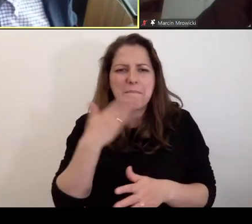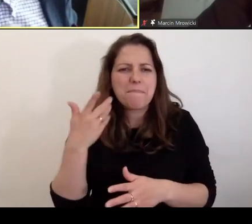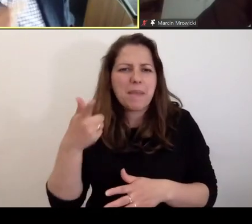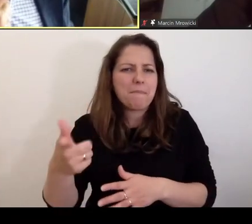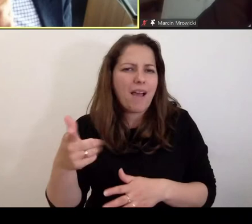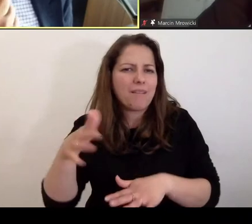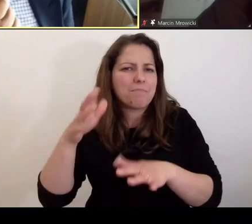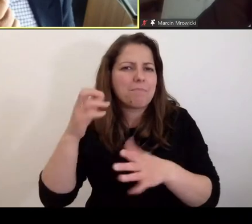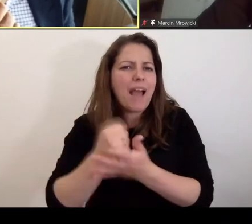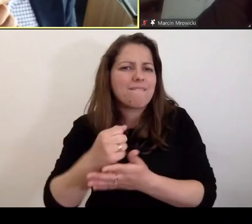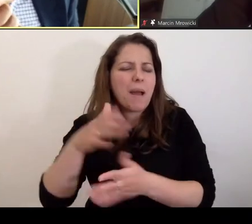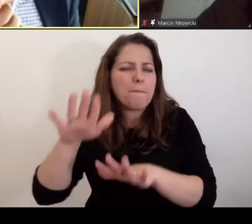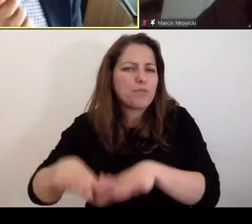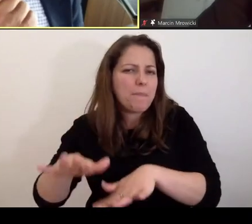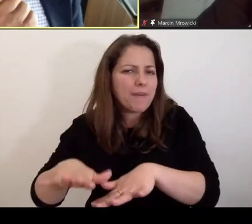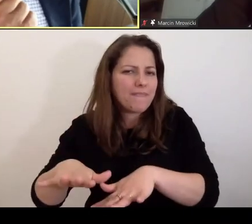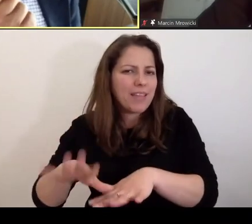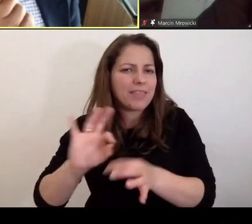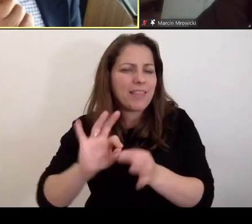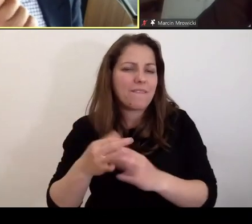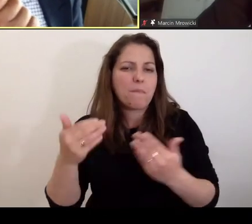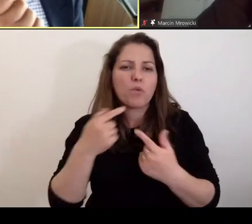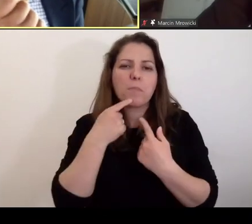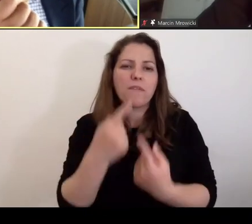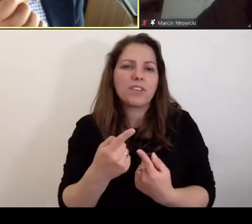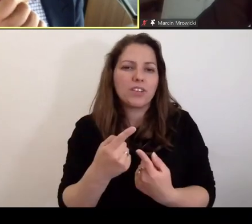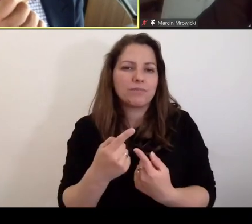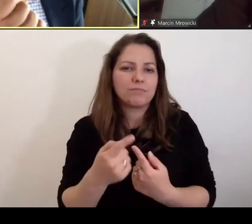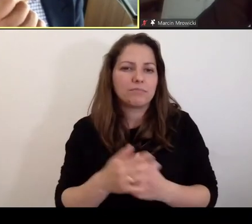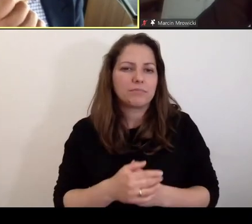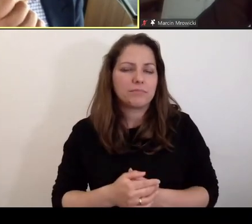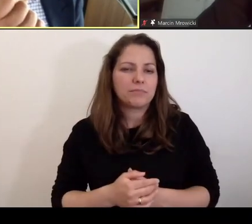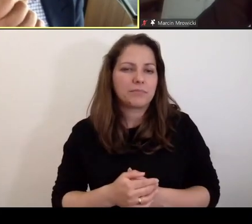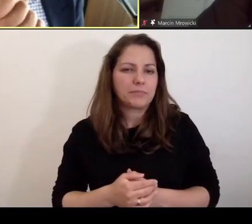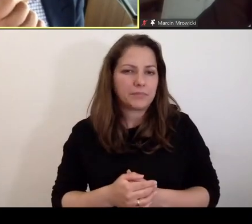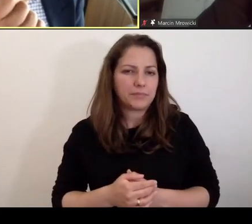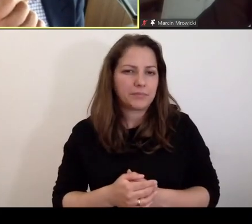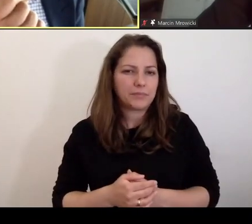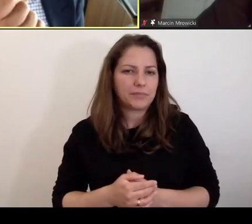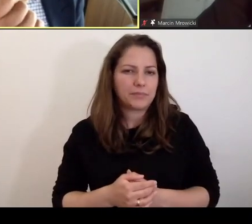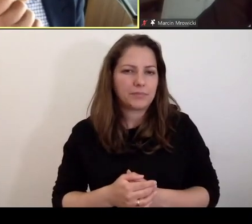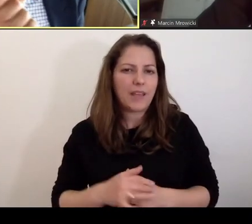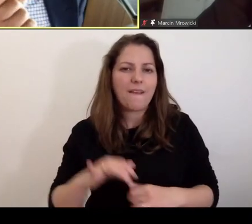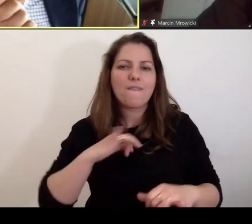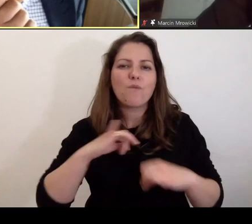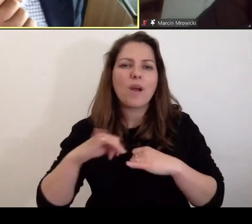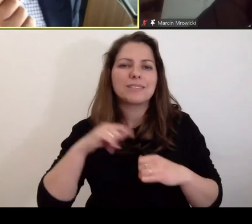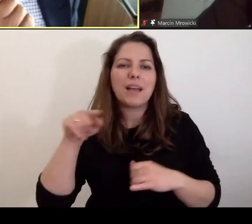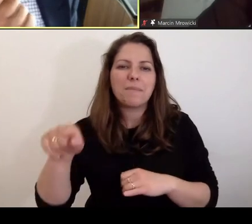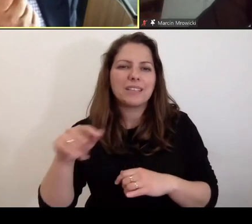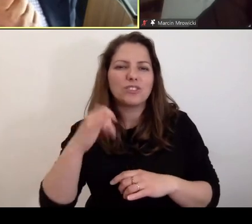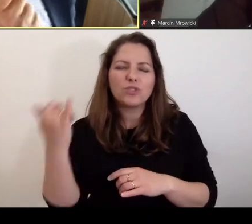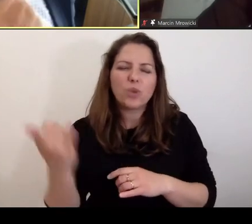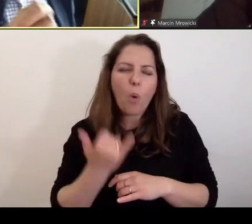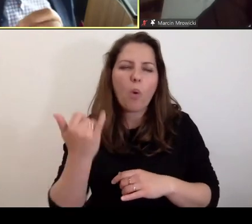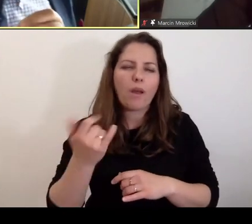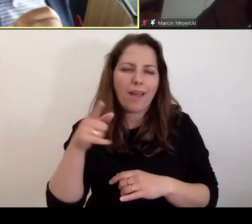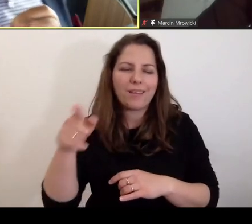przebywać. I nawet powiedziałbym w relacji z władzami holanderskimi ten problem ciągle się